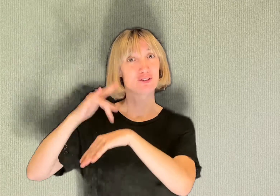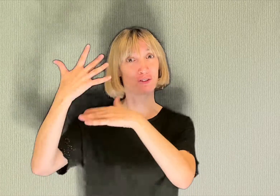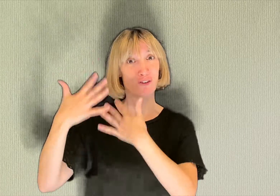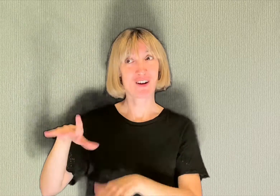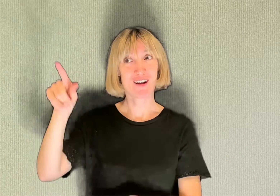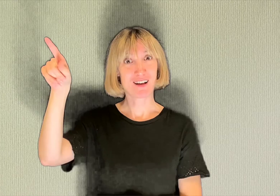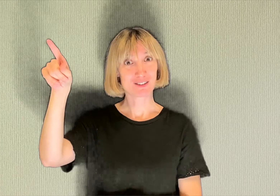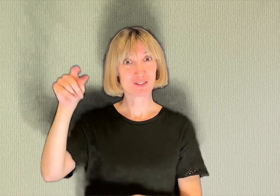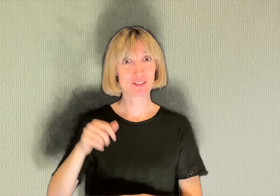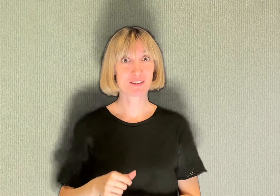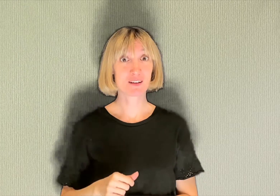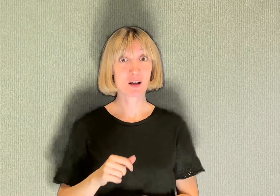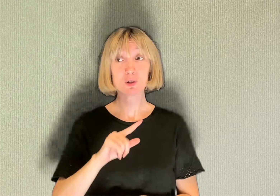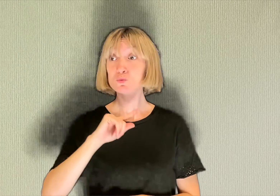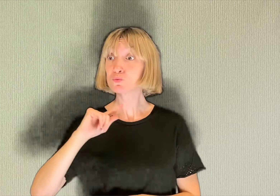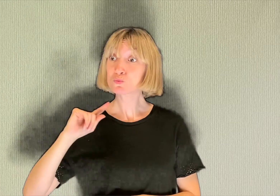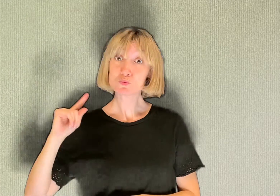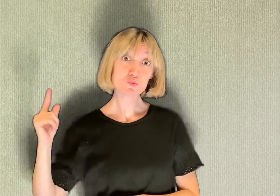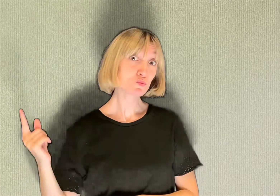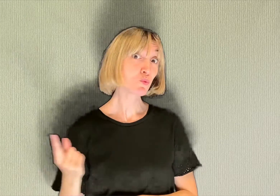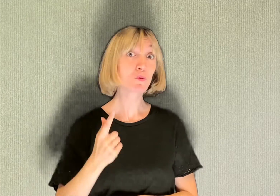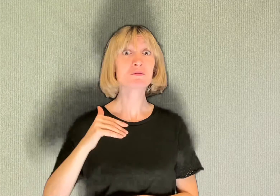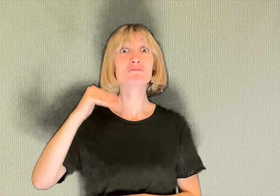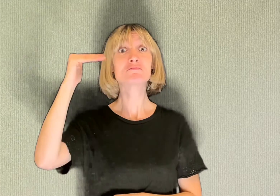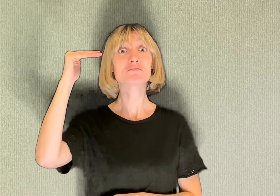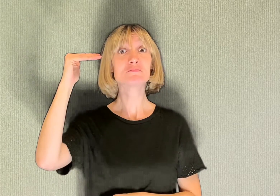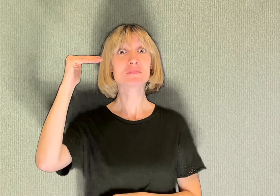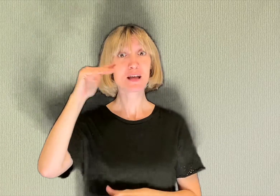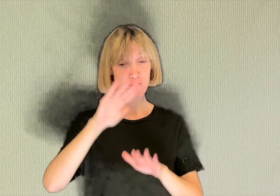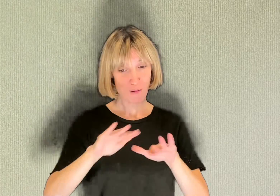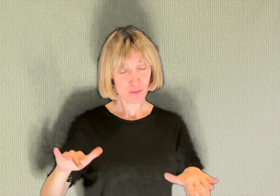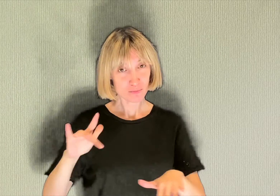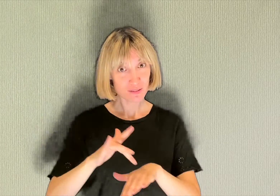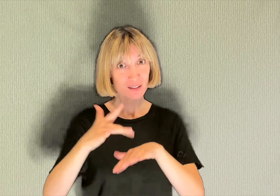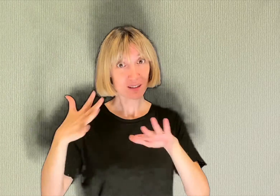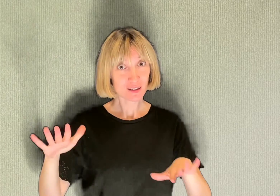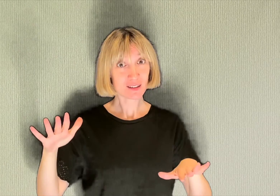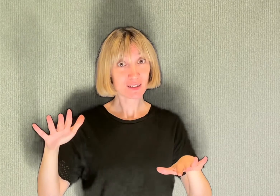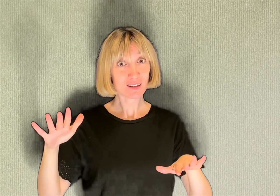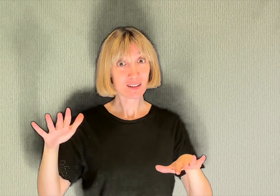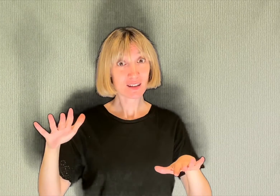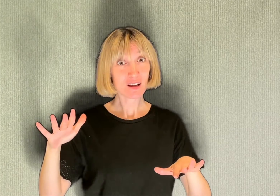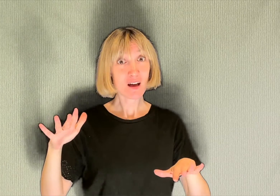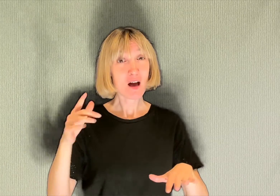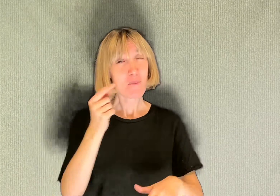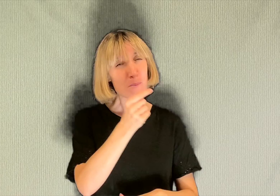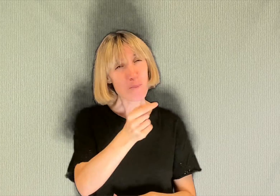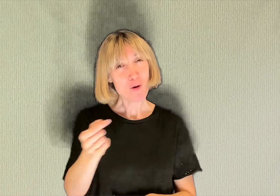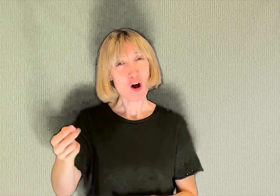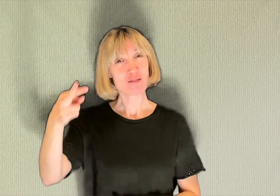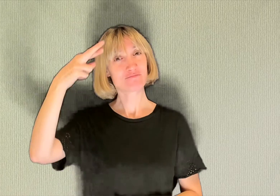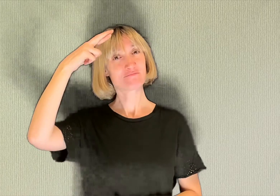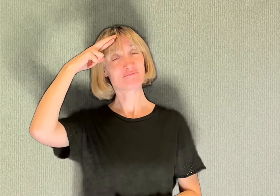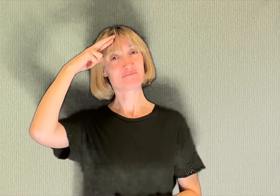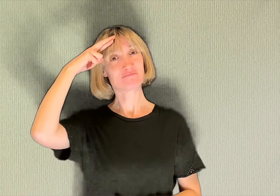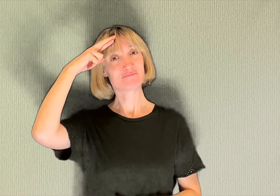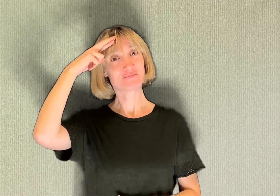Tutti grandi sono stati bambini una volta, ma pochi di essi se ne ricordano. Perciò correggo la mia dedica